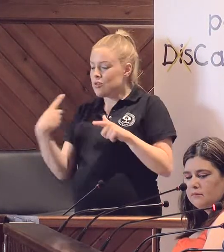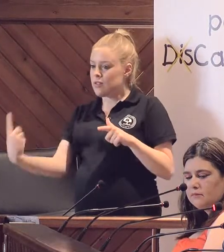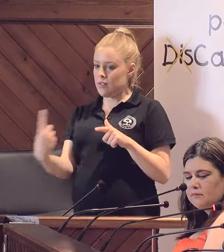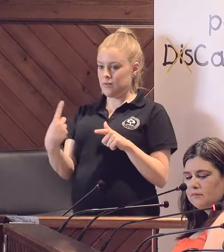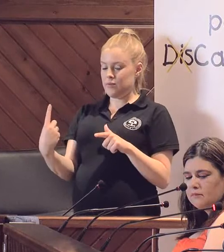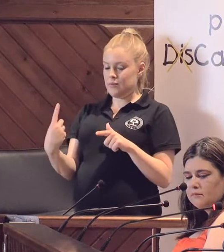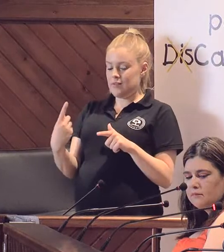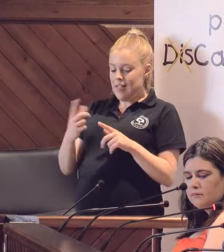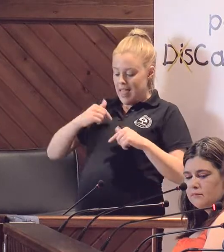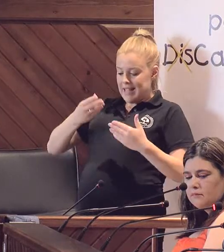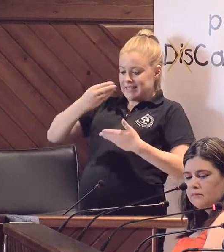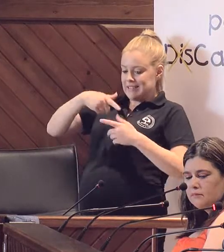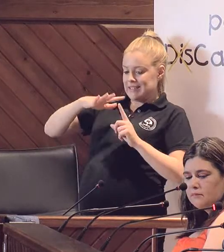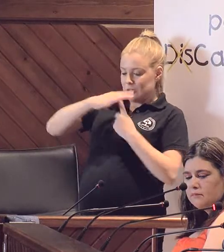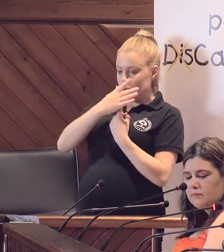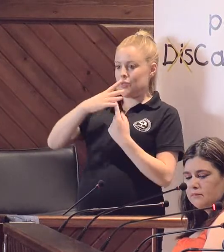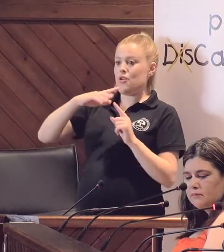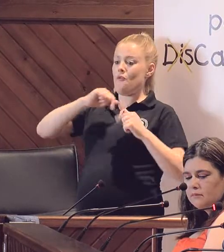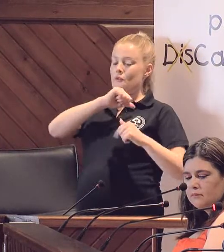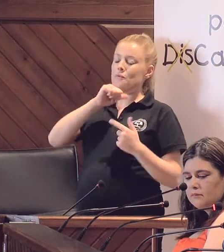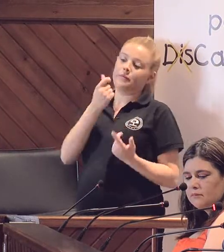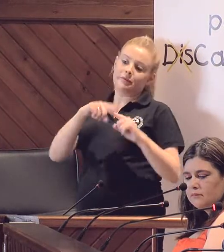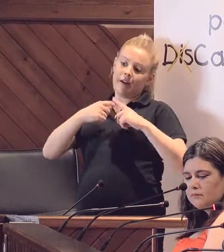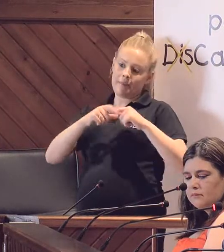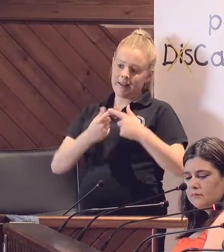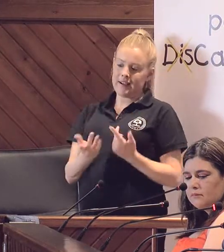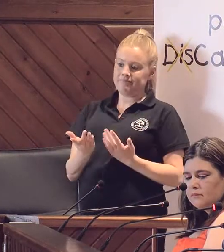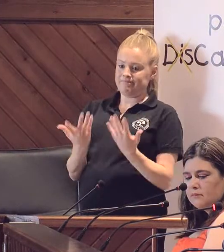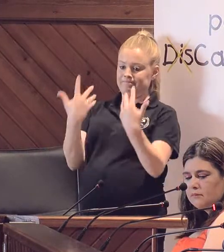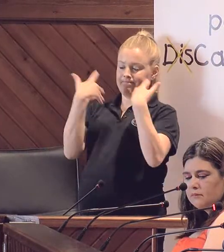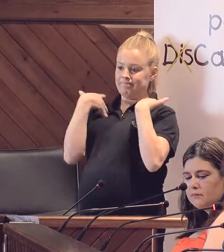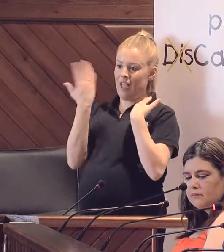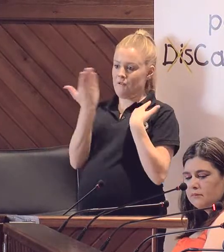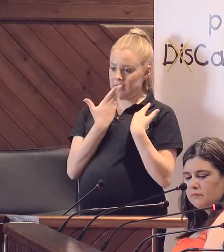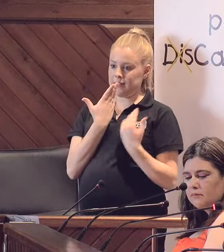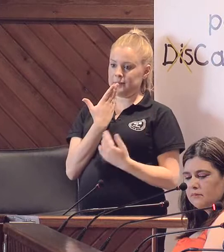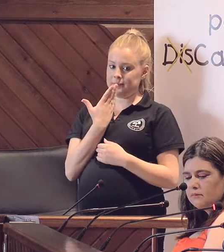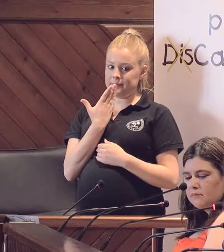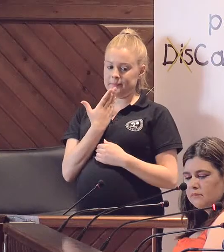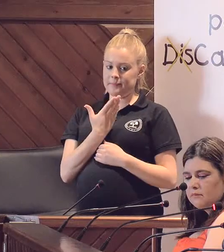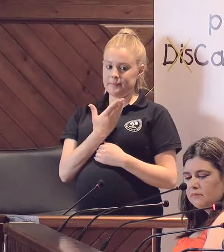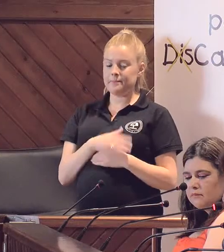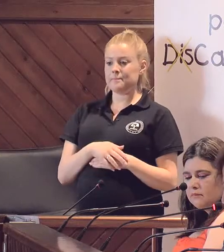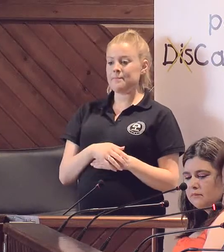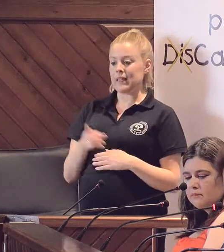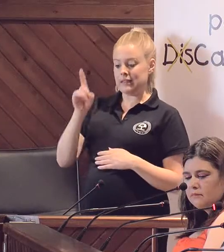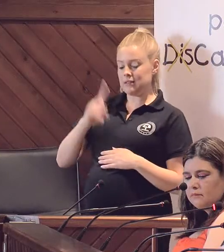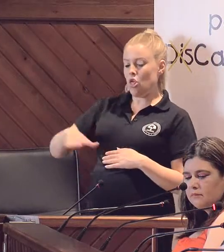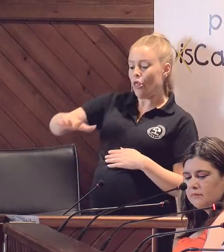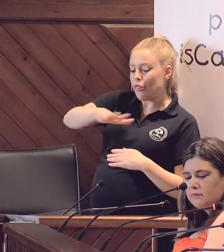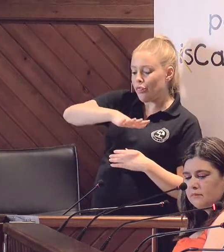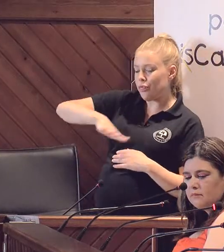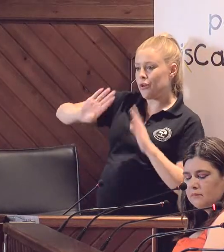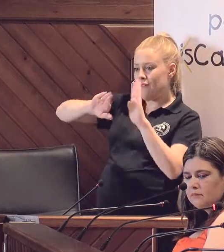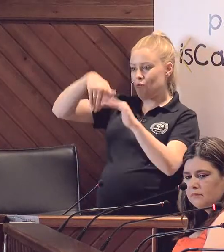sesgo familiar que condena síndrome y patología, en definitiva la que excluye. Existen zonas de exclusión